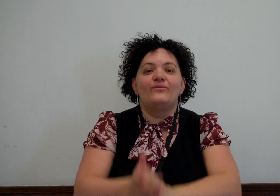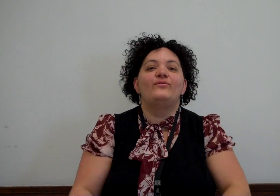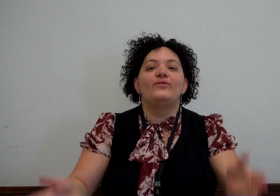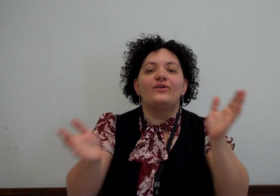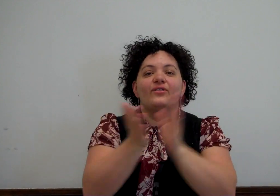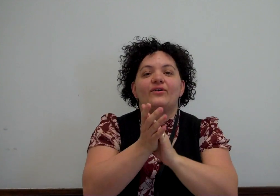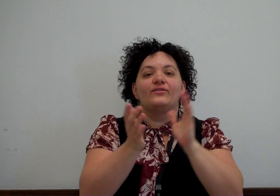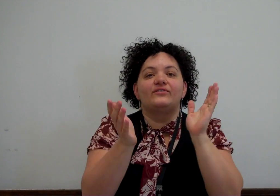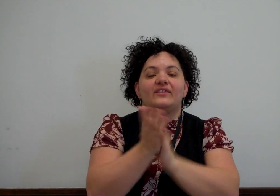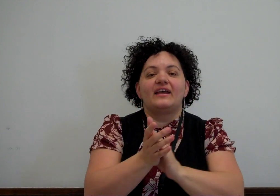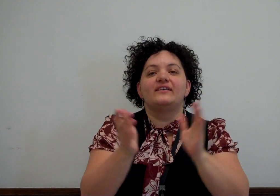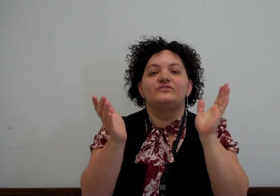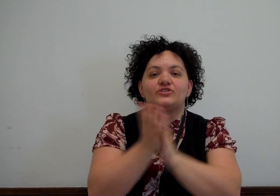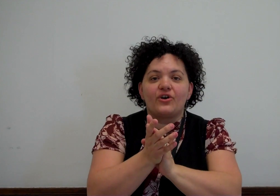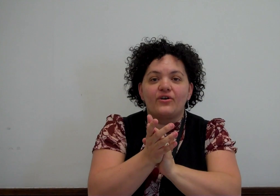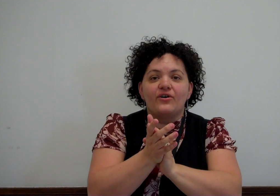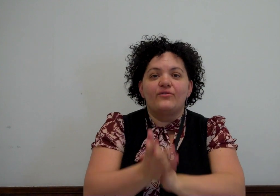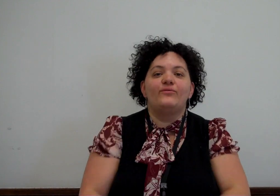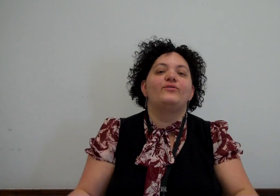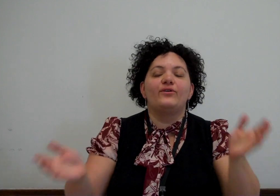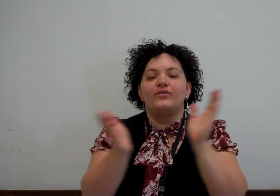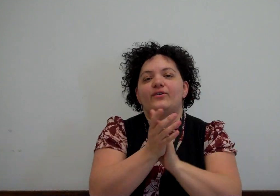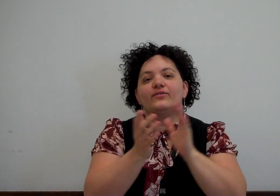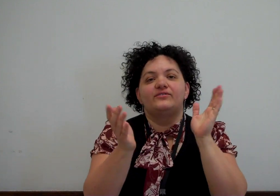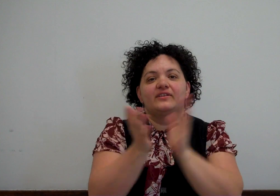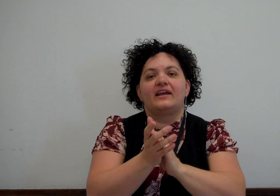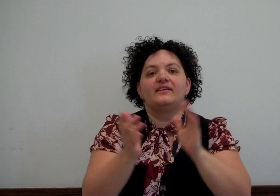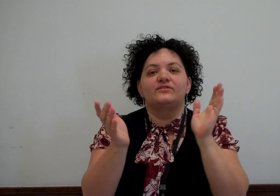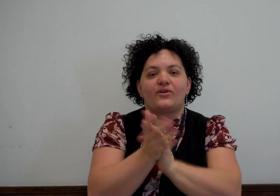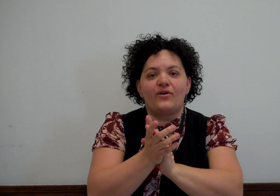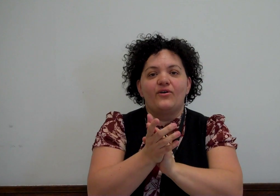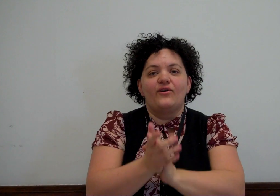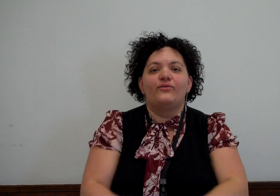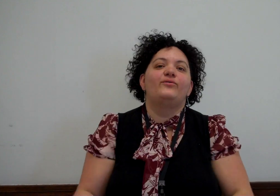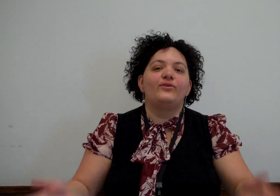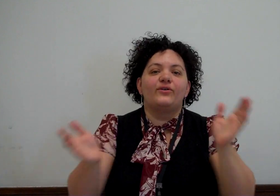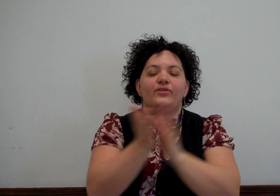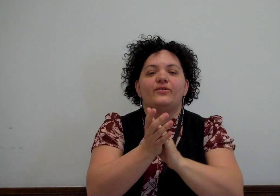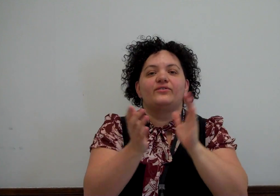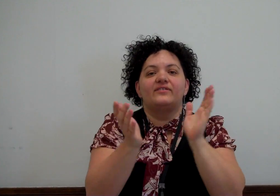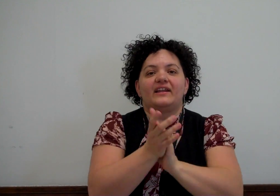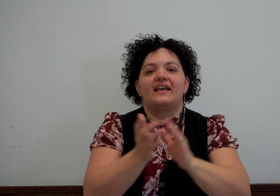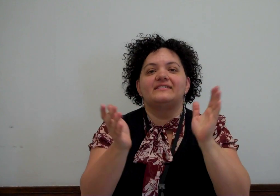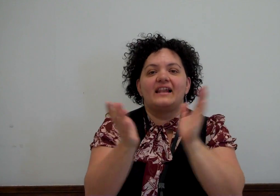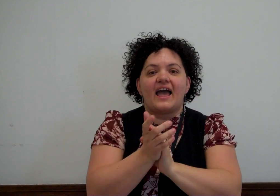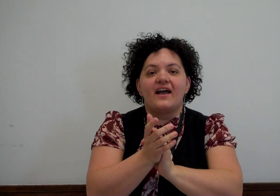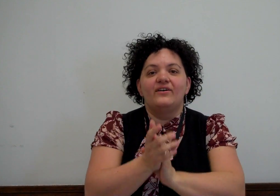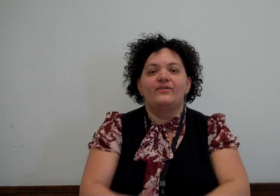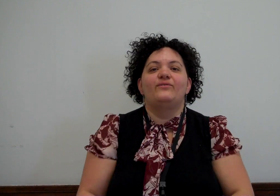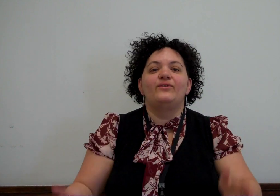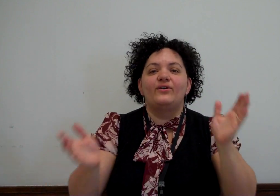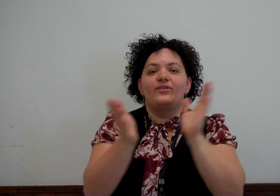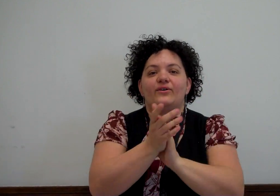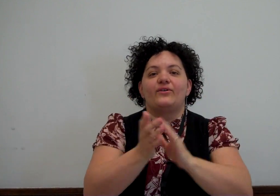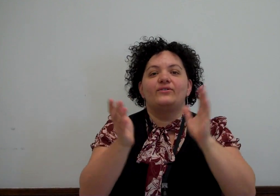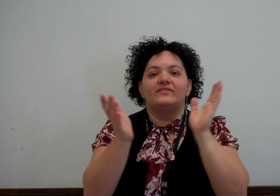1, 2, 3, cho, 1, 2, 3, co, 1, 2, 3, la, 1, 2,